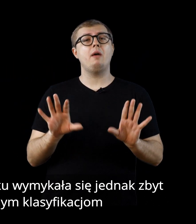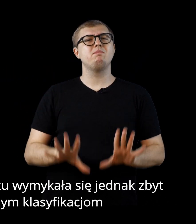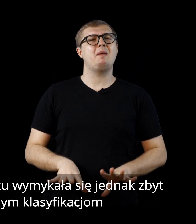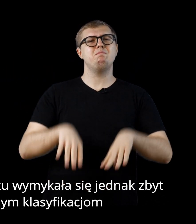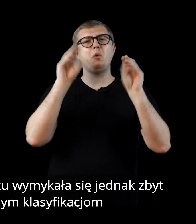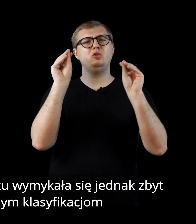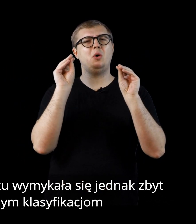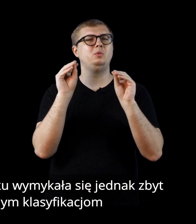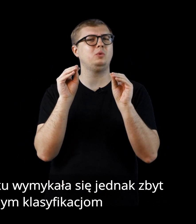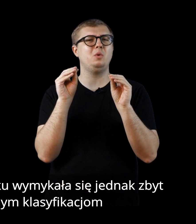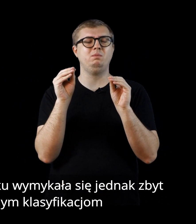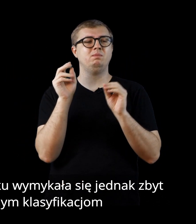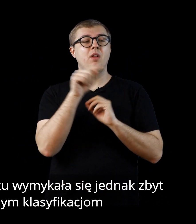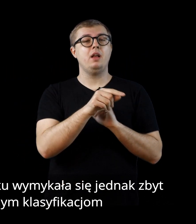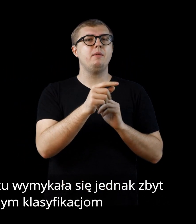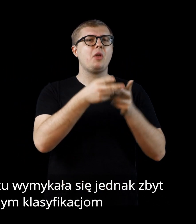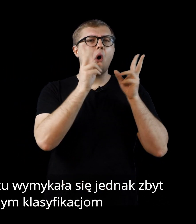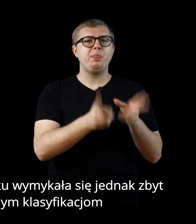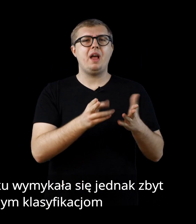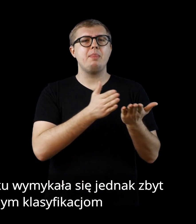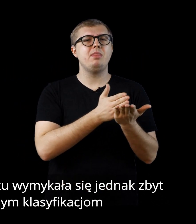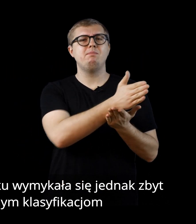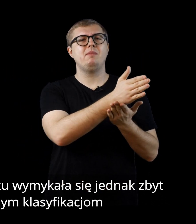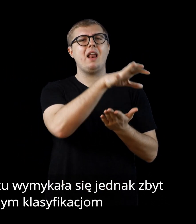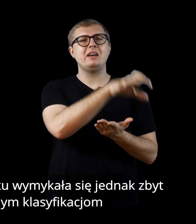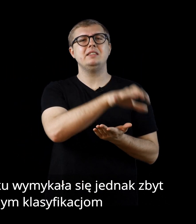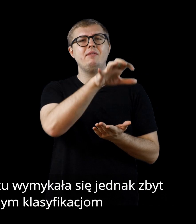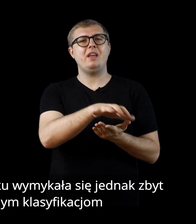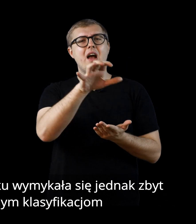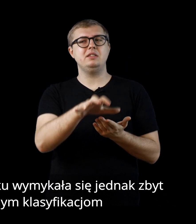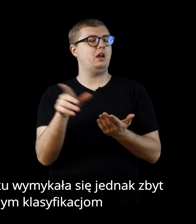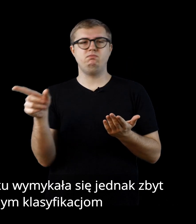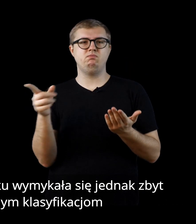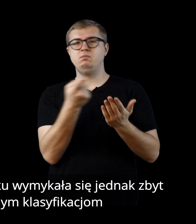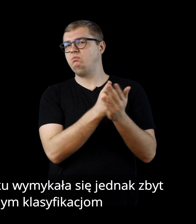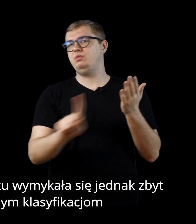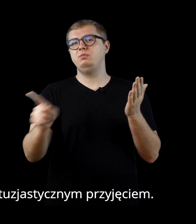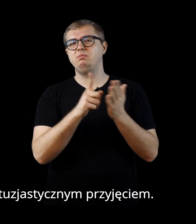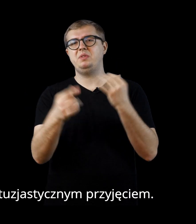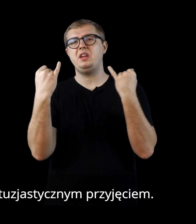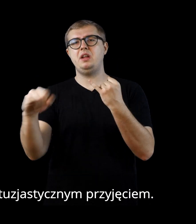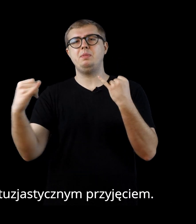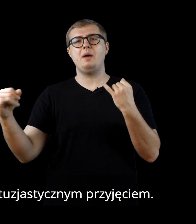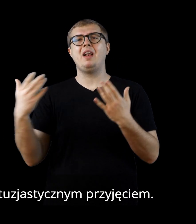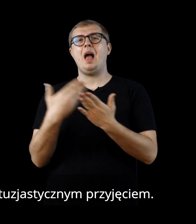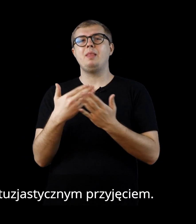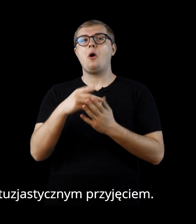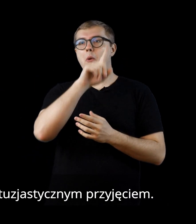Jego sztuka od początku wymykała się jednak zbyt jednoznacznym klasyfikacjom i nie spotkała się z entuzjastycznym